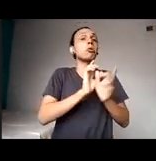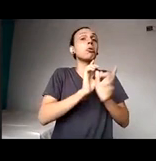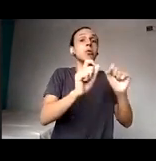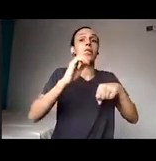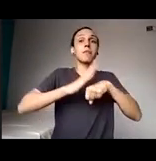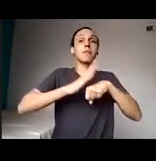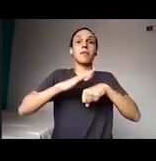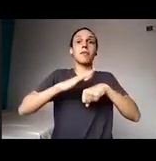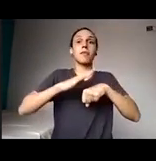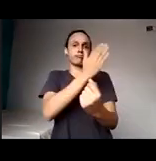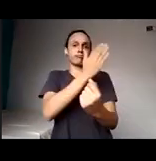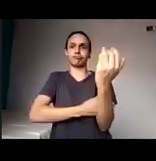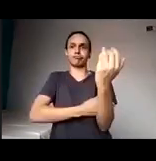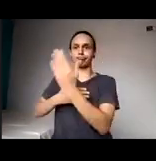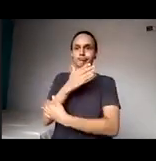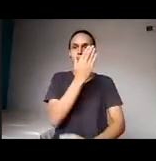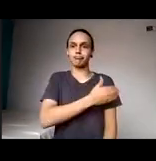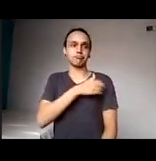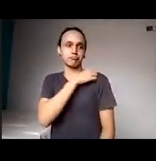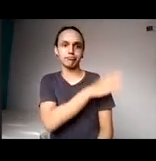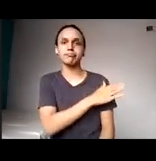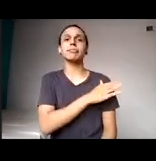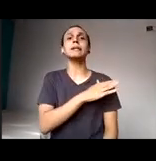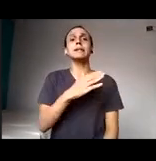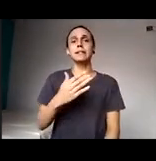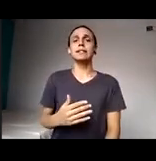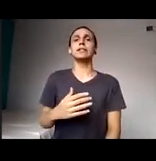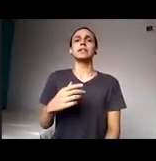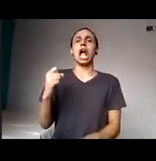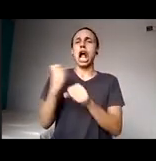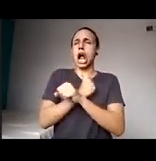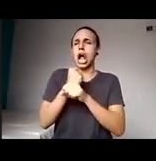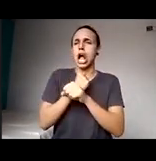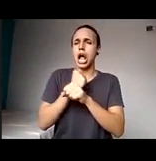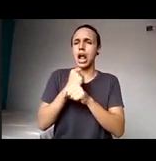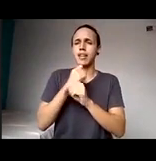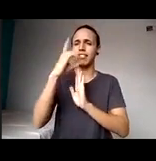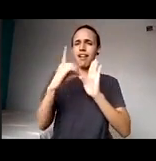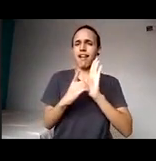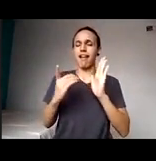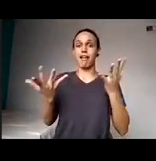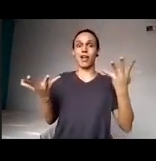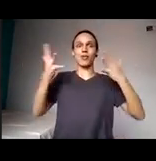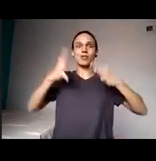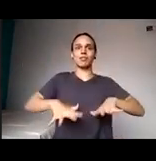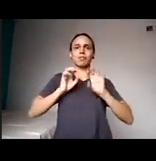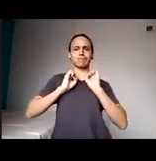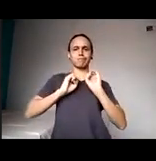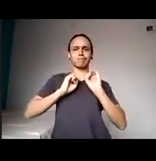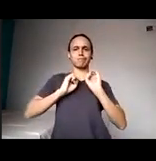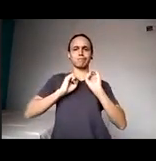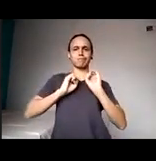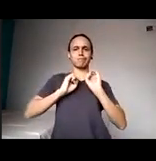nomes. Agora, décadas de educação inclusiva, décadas de acessibilidade,